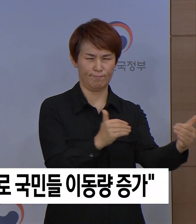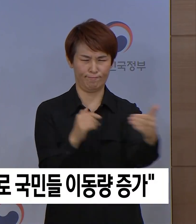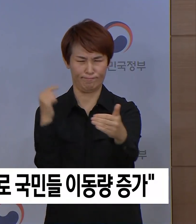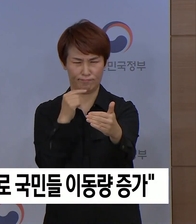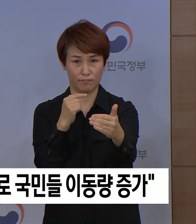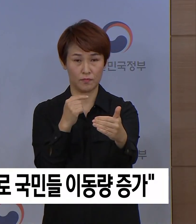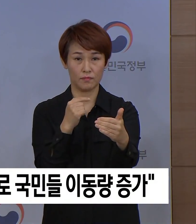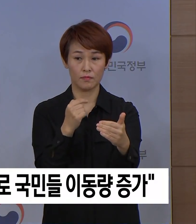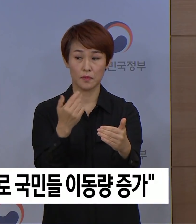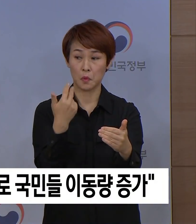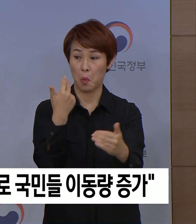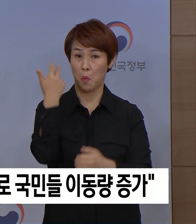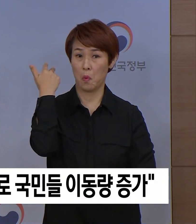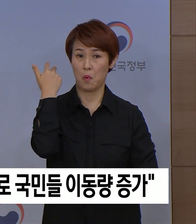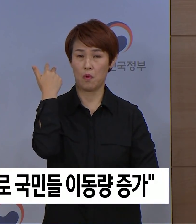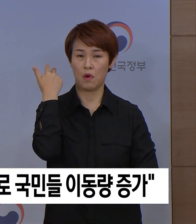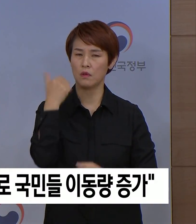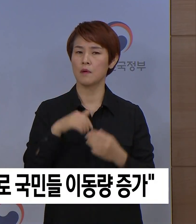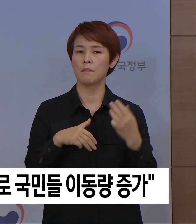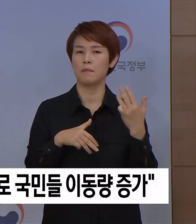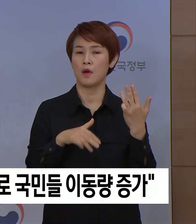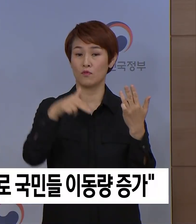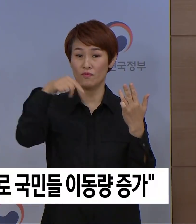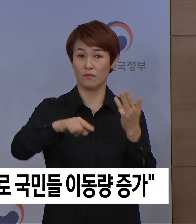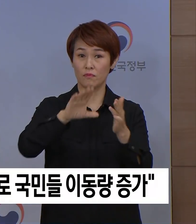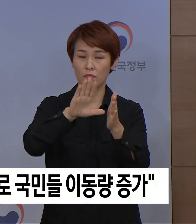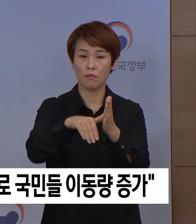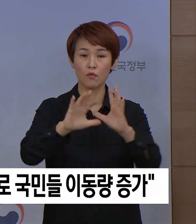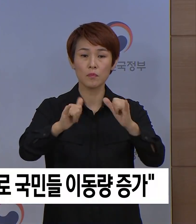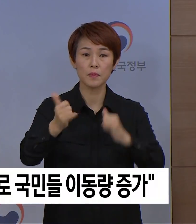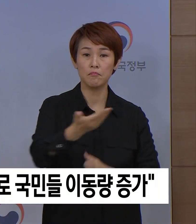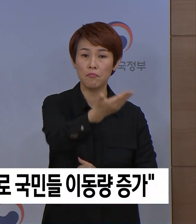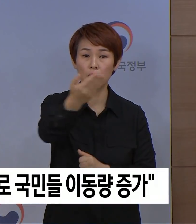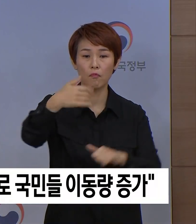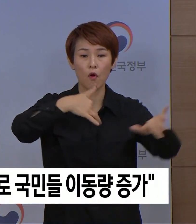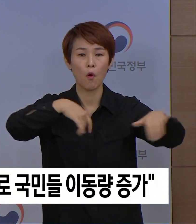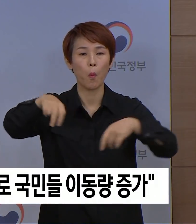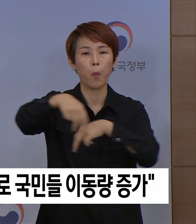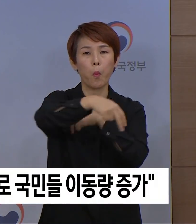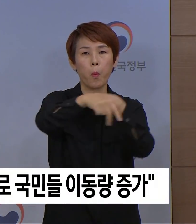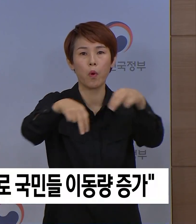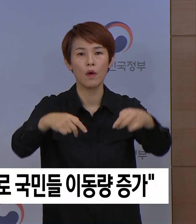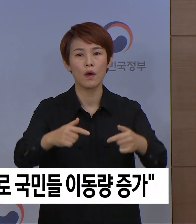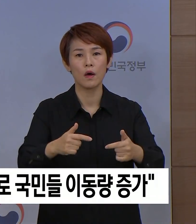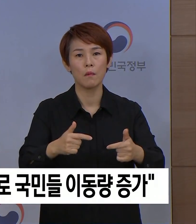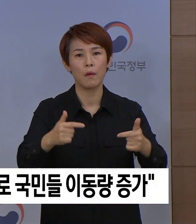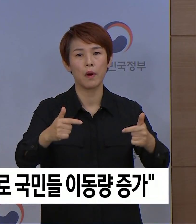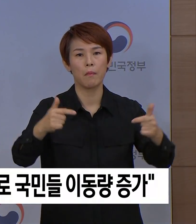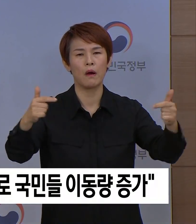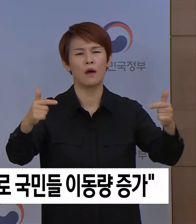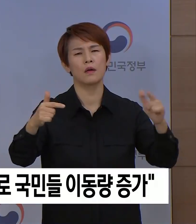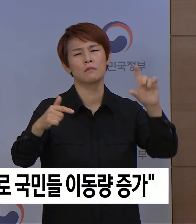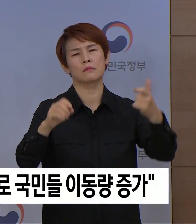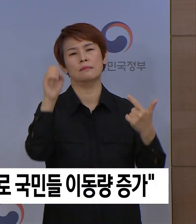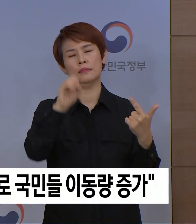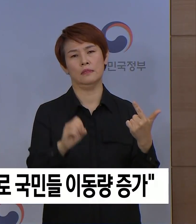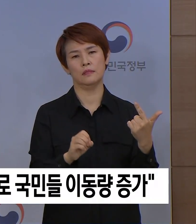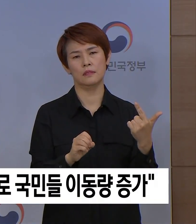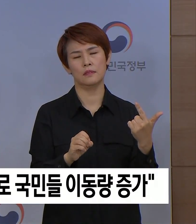강화했던 지난주 8주차에는 국민들의 이동량이 다시 16% 정도 증가하였습니다.